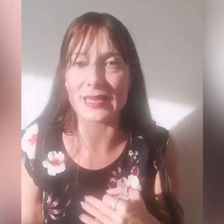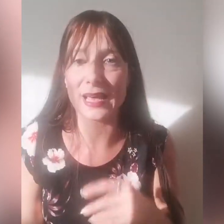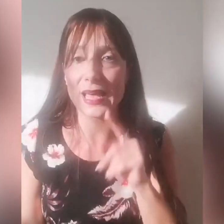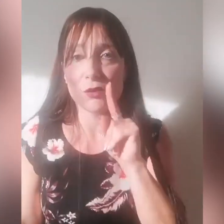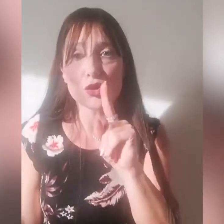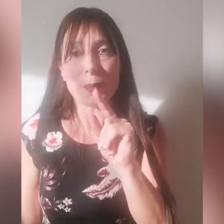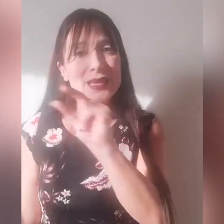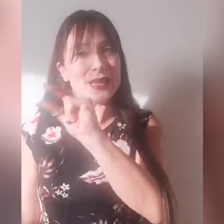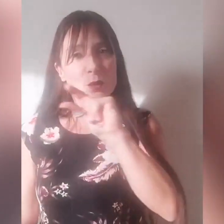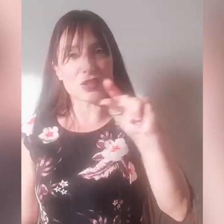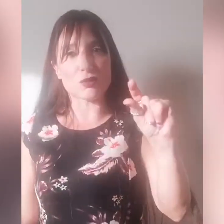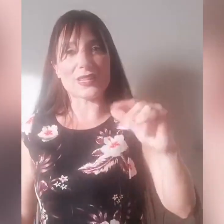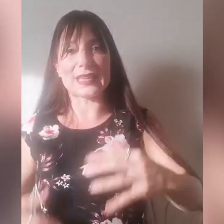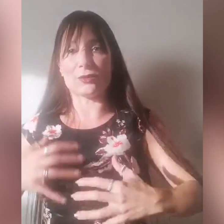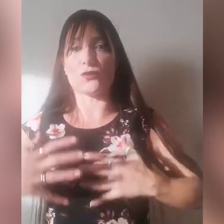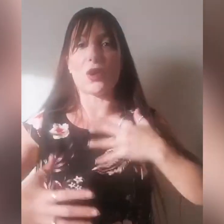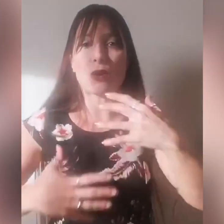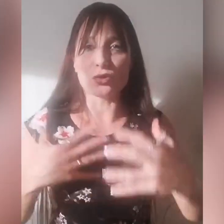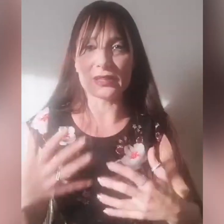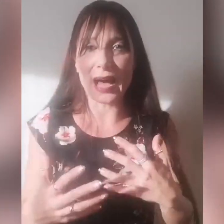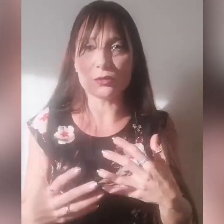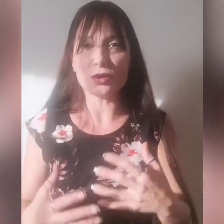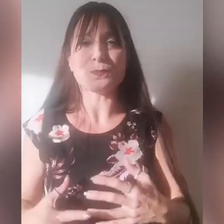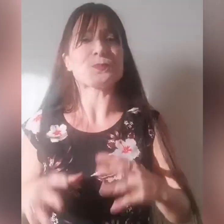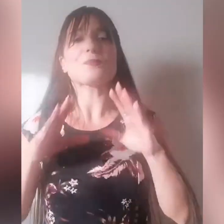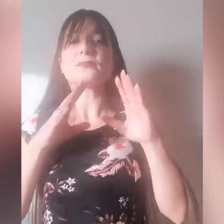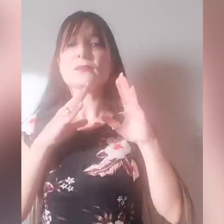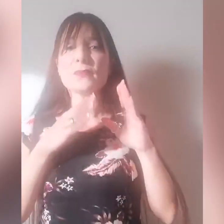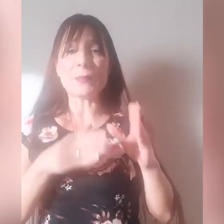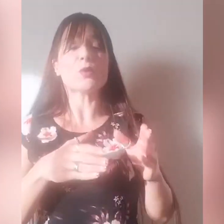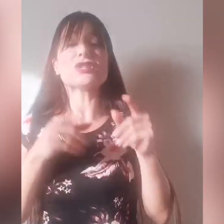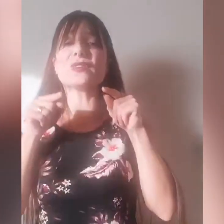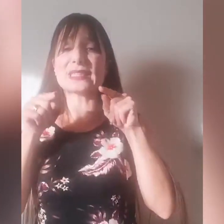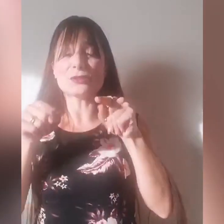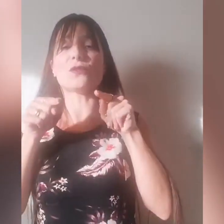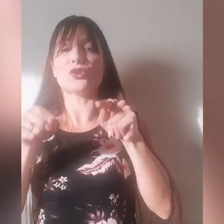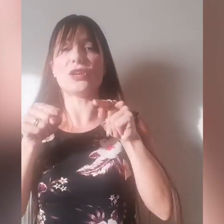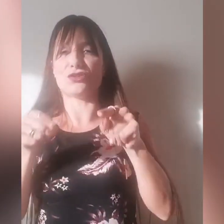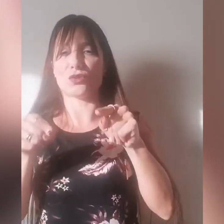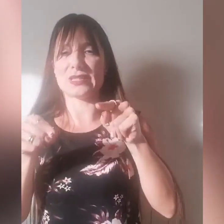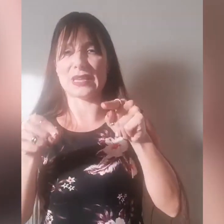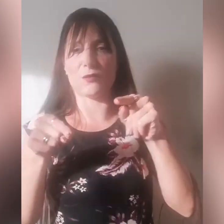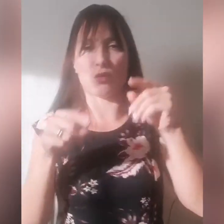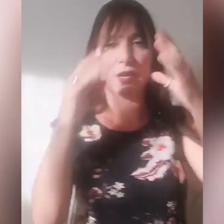Chiesa, e voglio prendere questo versetto, vi ho raccontato, ma questo versetto voglio leggerlo insieme a voi.